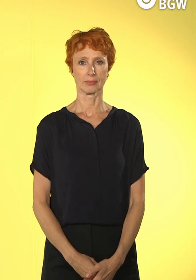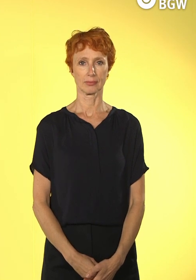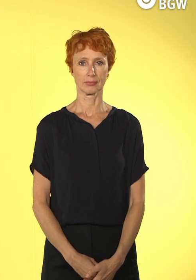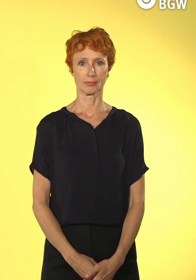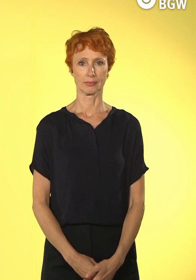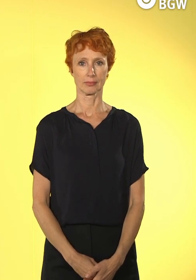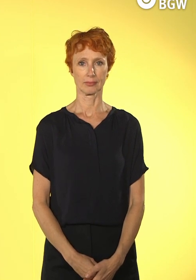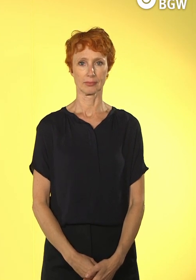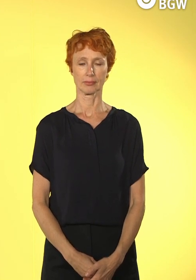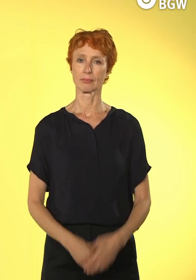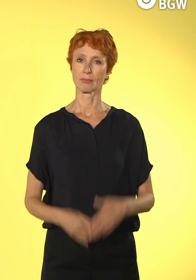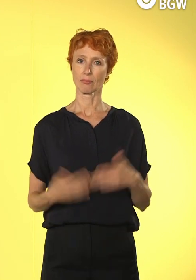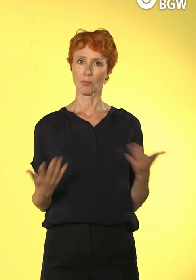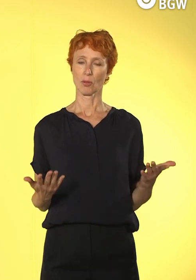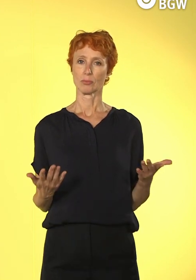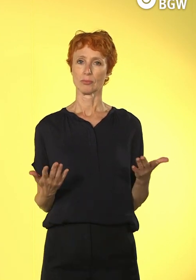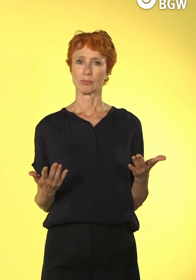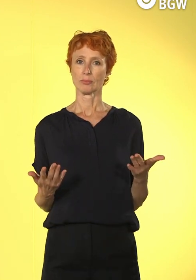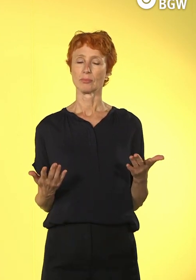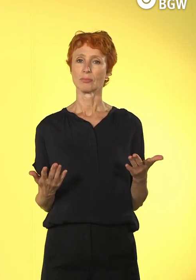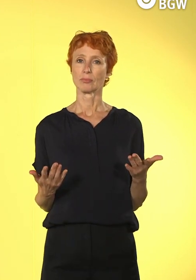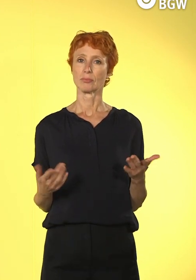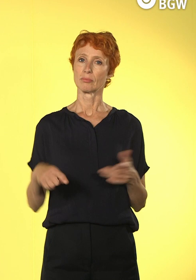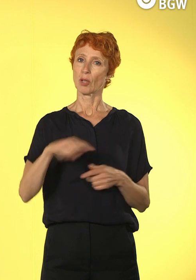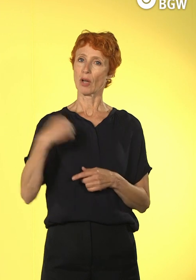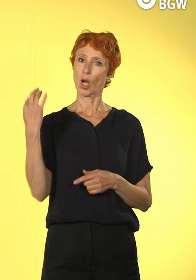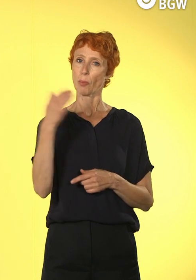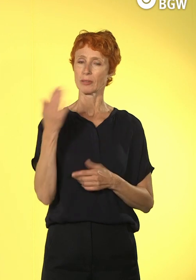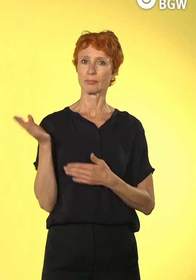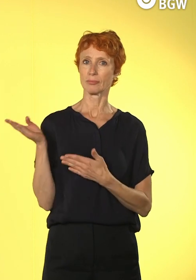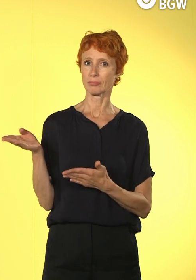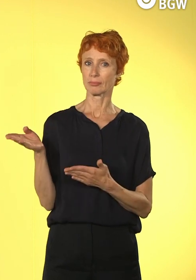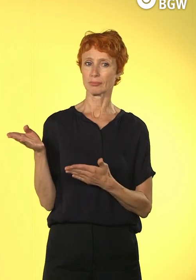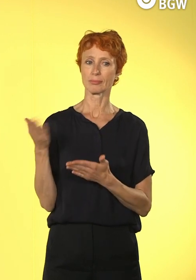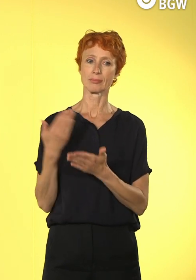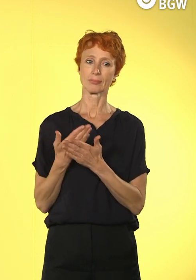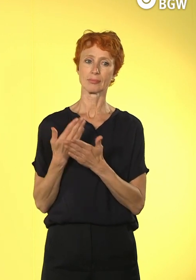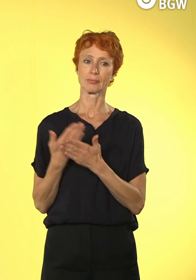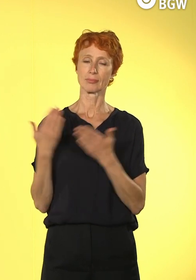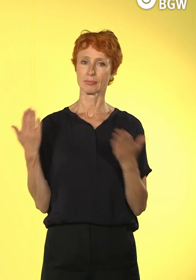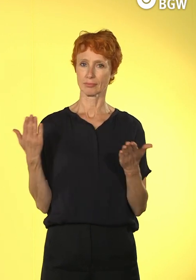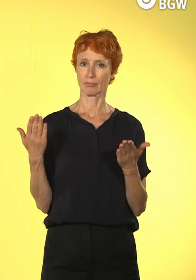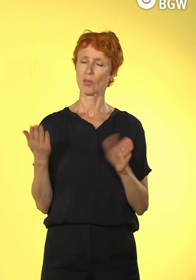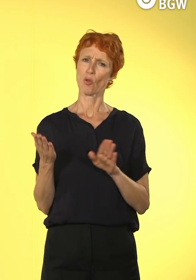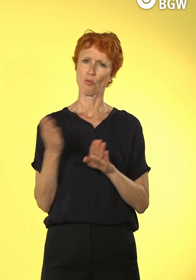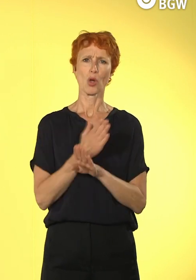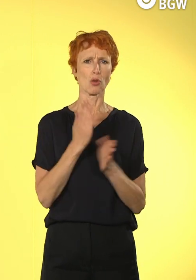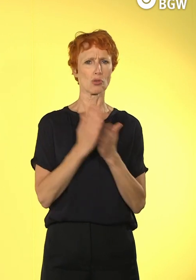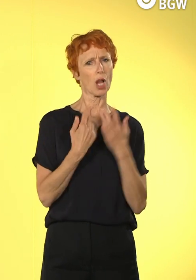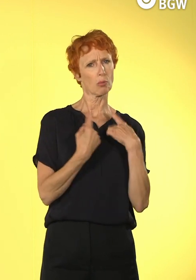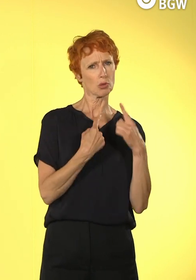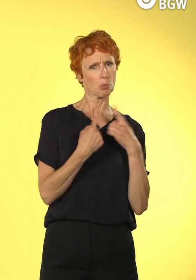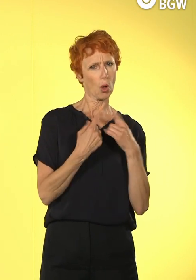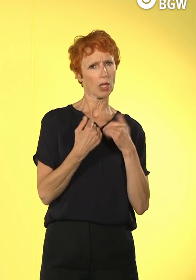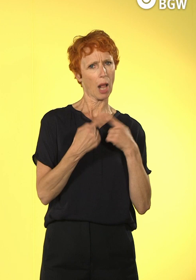Und dazu, wir wollen uns diesem Thema nähern. Wir haben mit Frau Göritz abgesprochen, dass